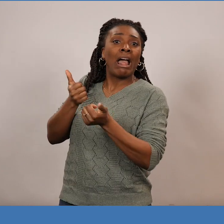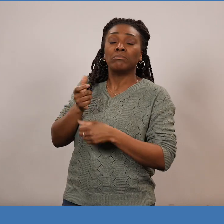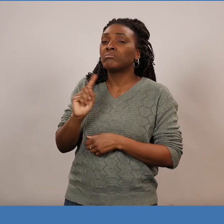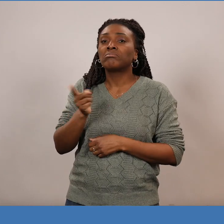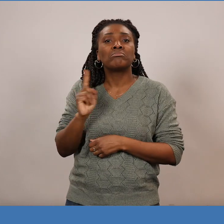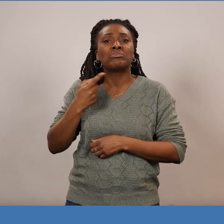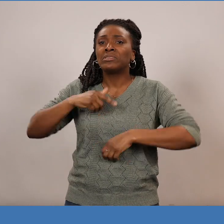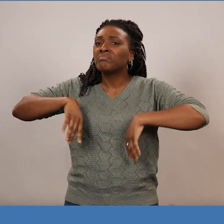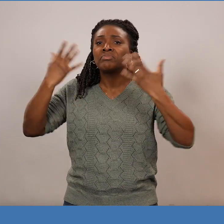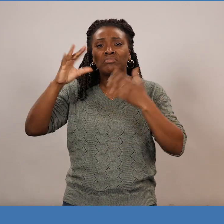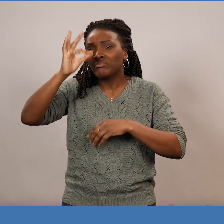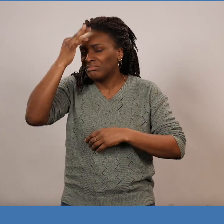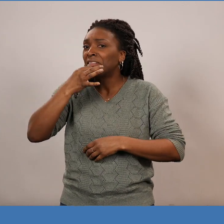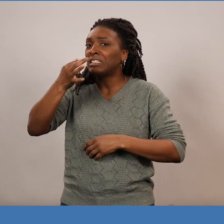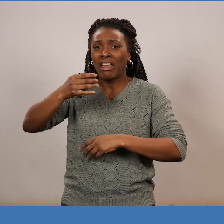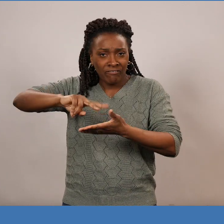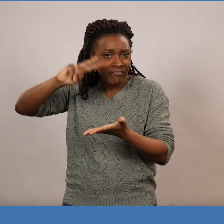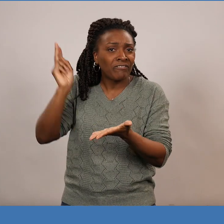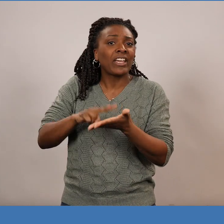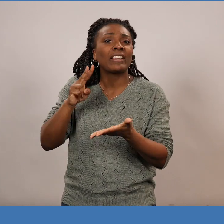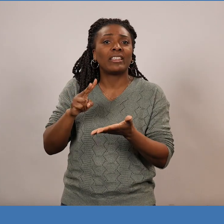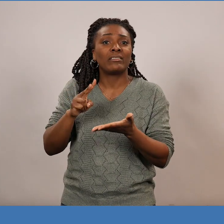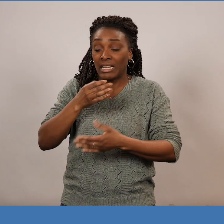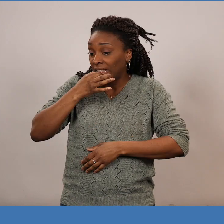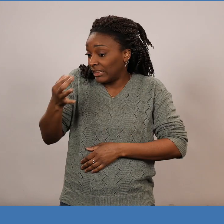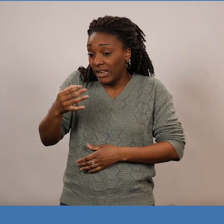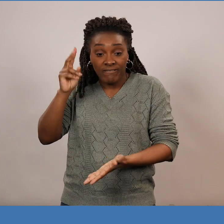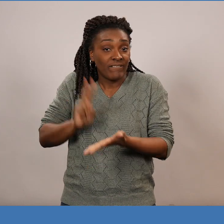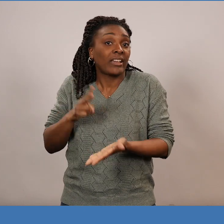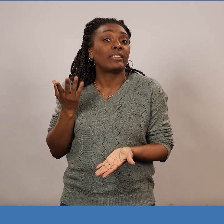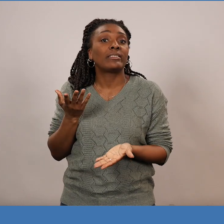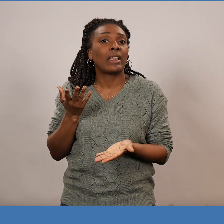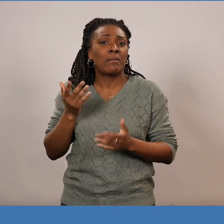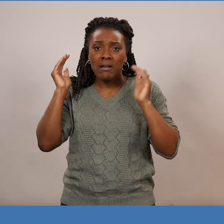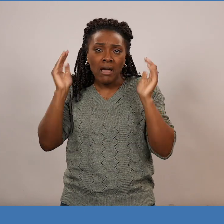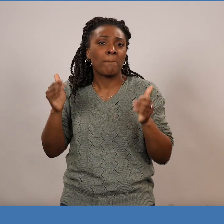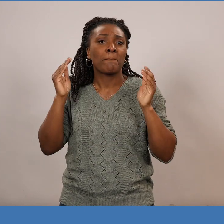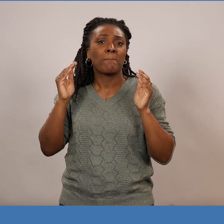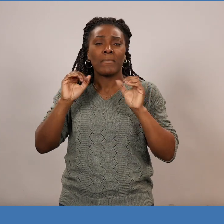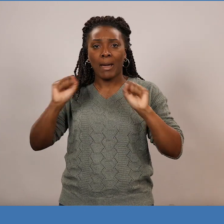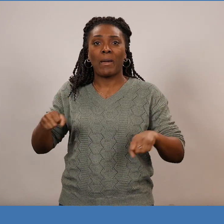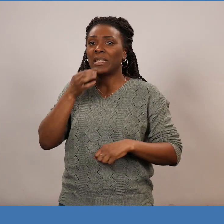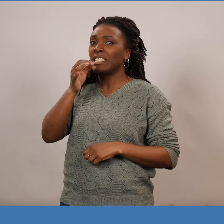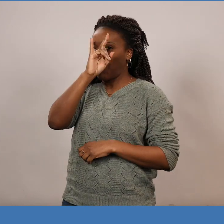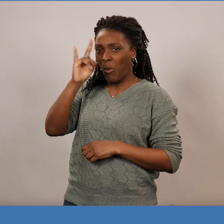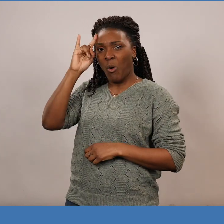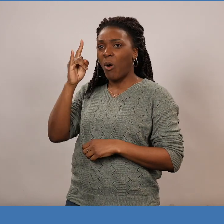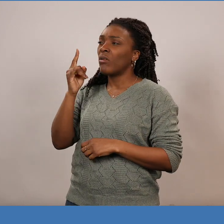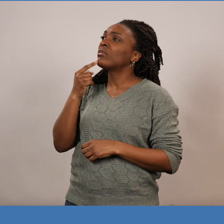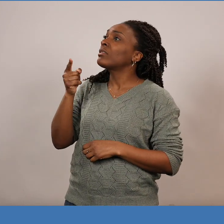essayé d'échapper à la mort, il a plutôt essayé de dire la vérité. Il a dit ce qu'il ne fallait pas dire. Il a dit au roi,